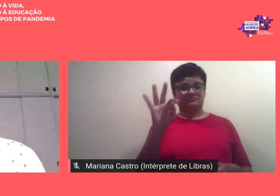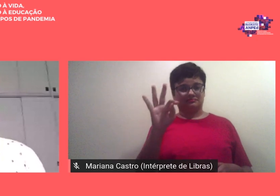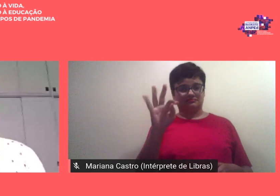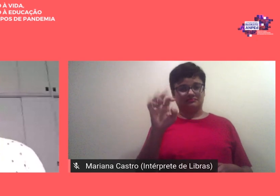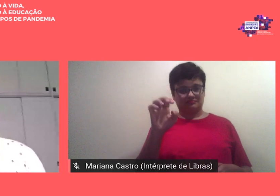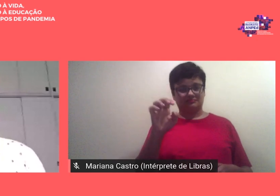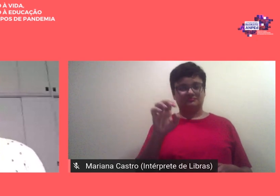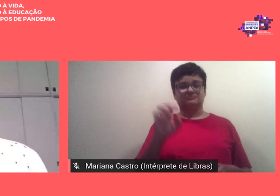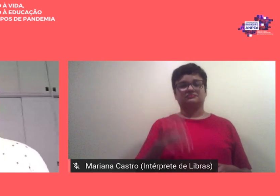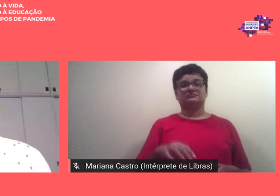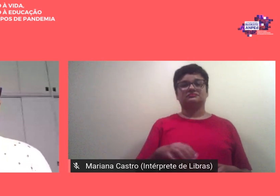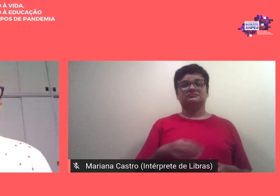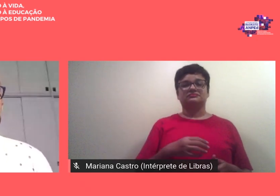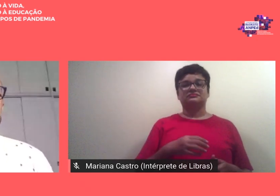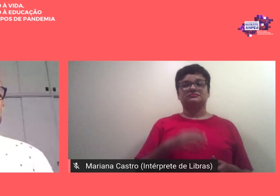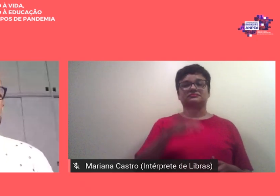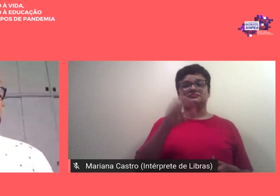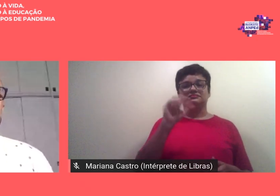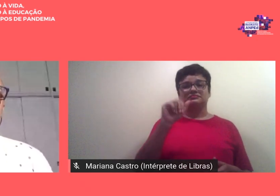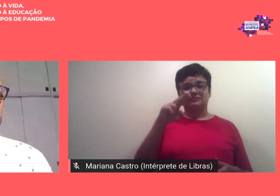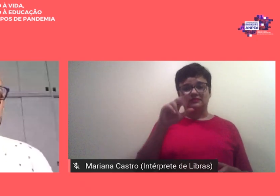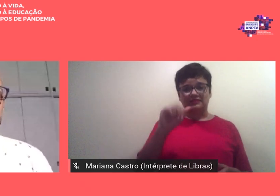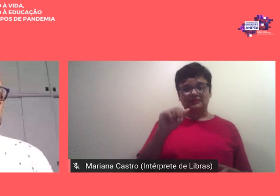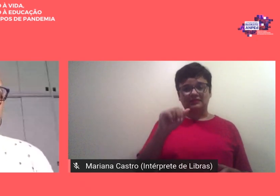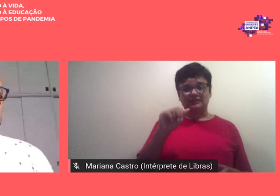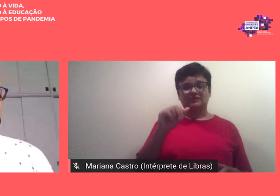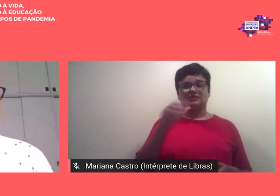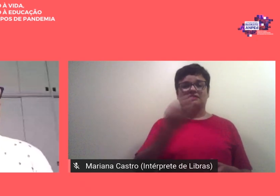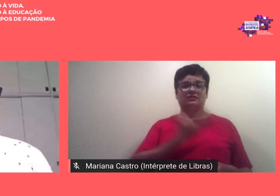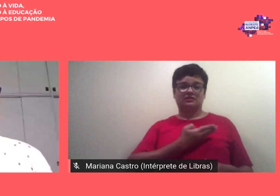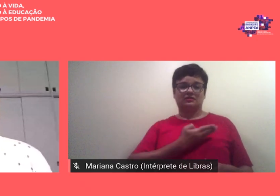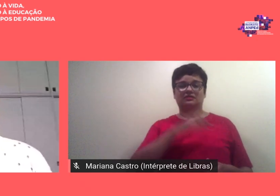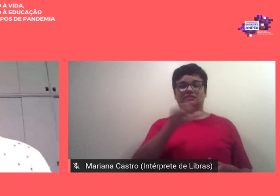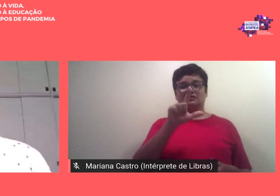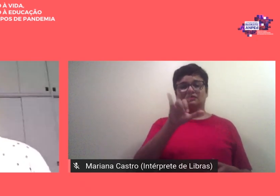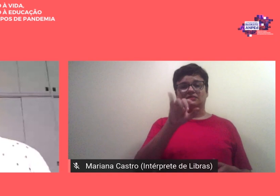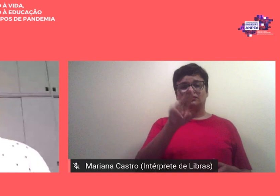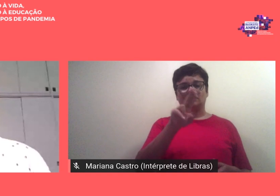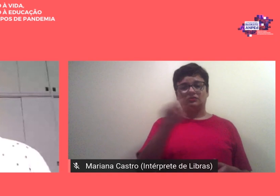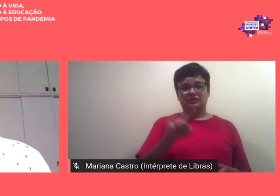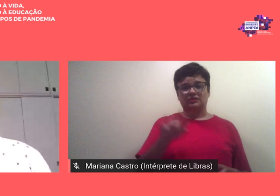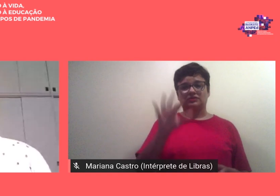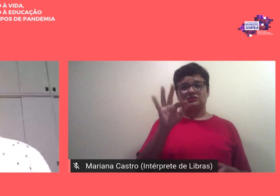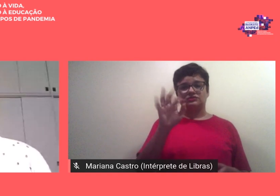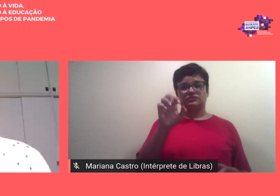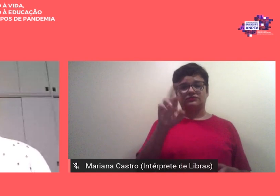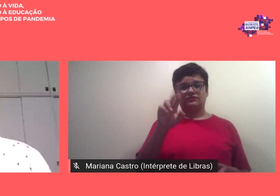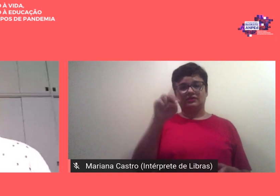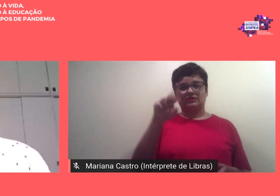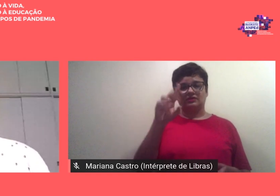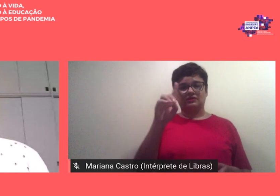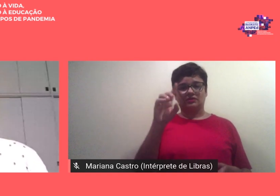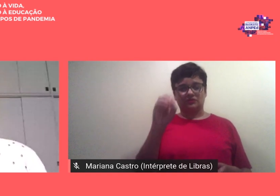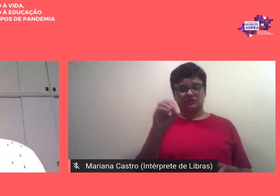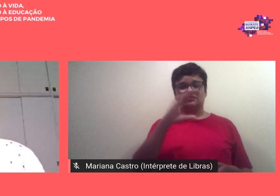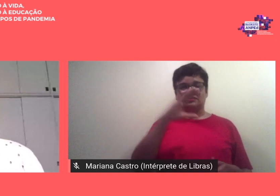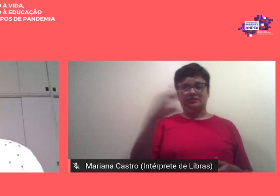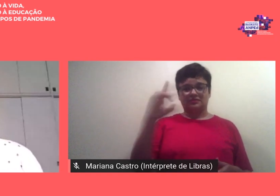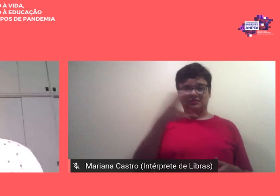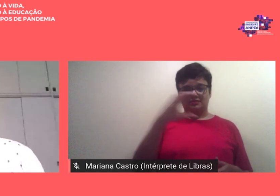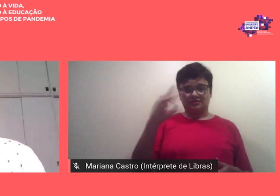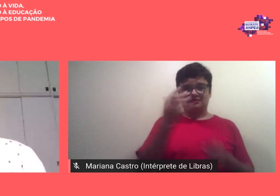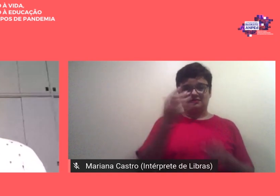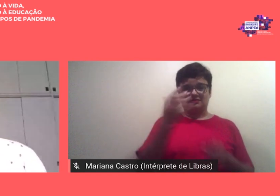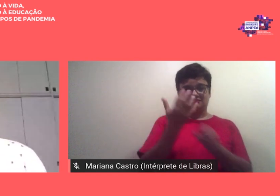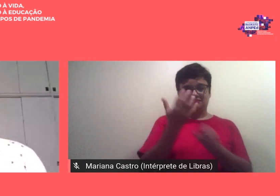Ana Minot e o colega Luiz Fernando coordenadores de programas da UERJ e queria iniciar minha fala